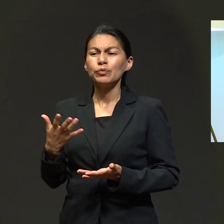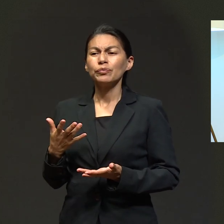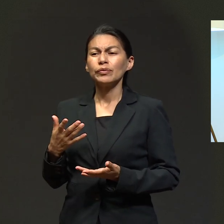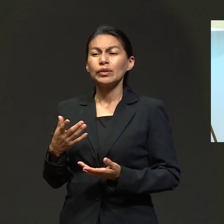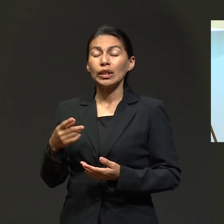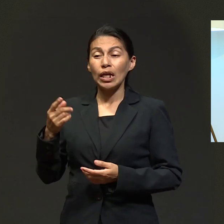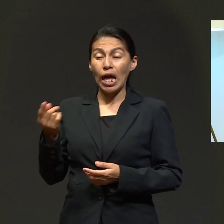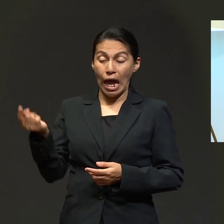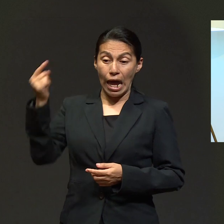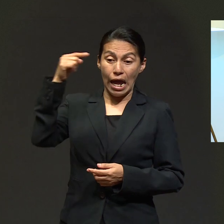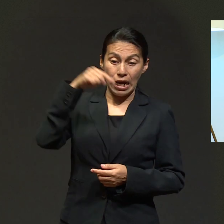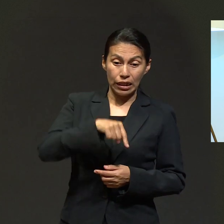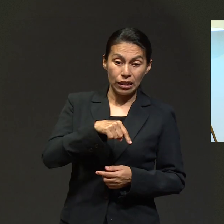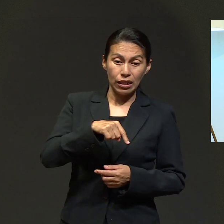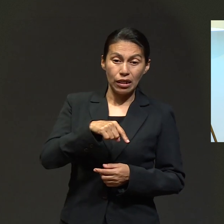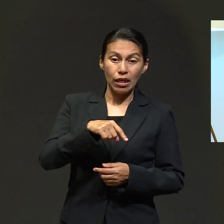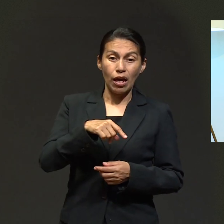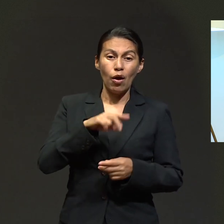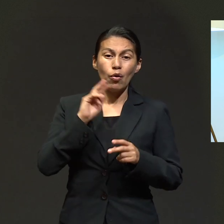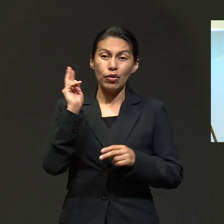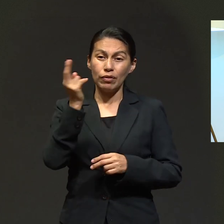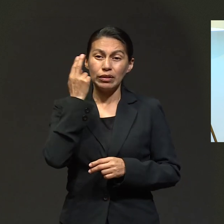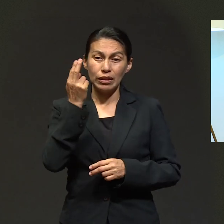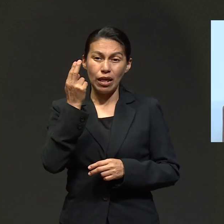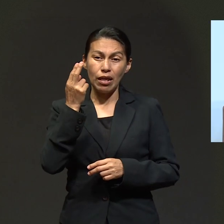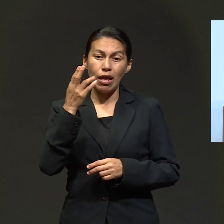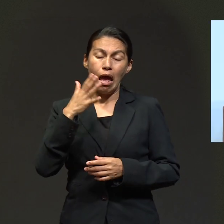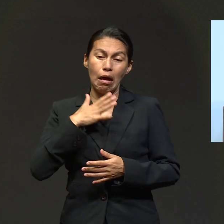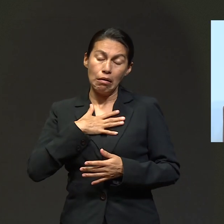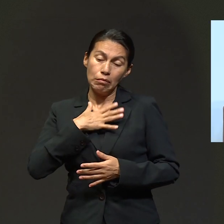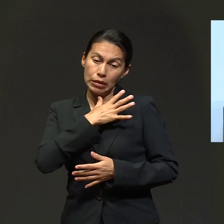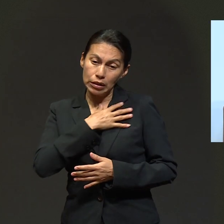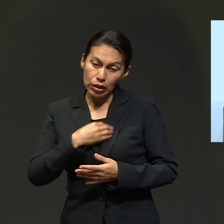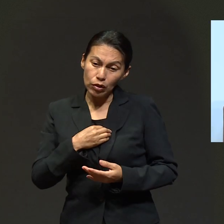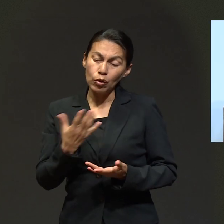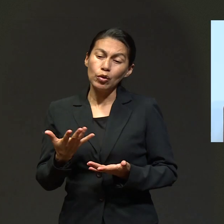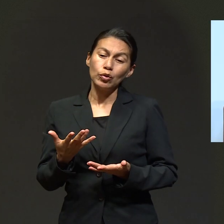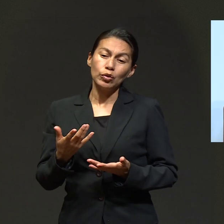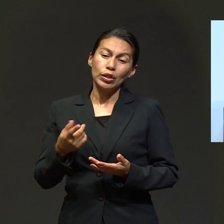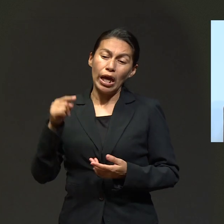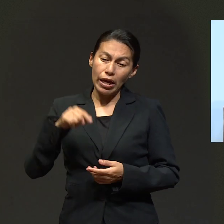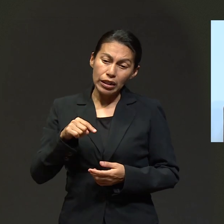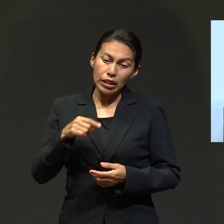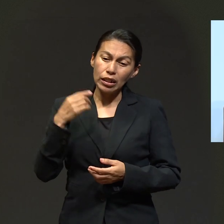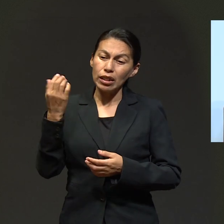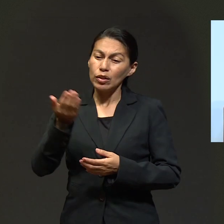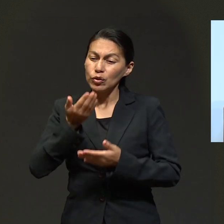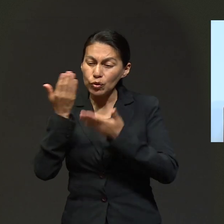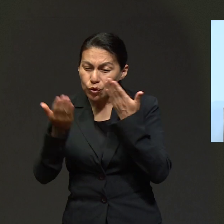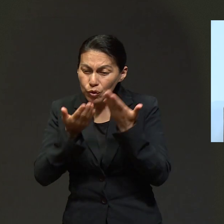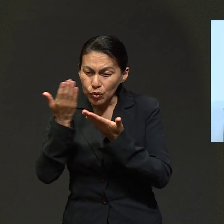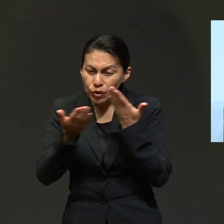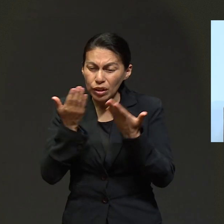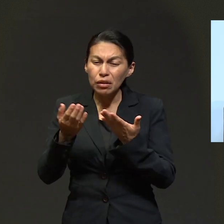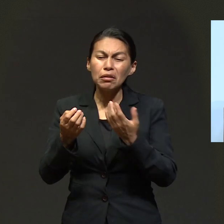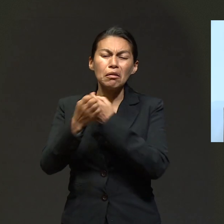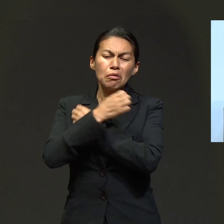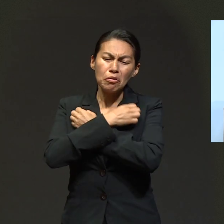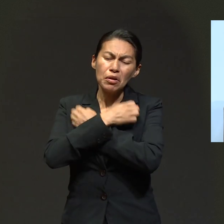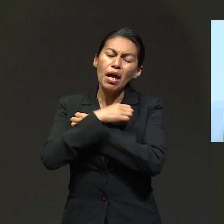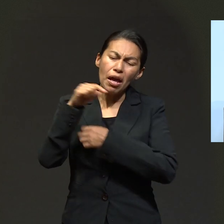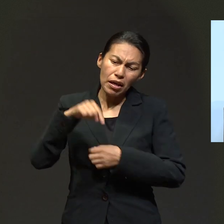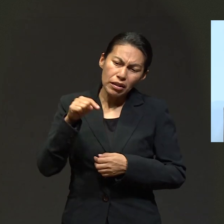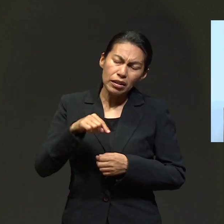este pueblo de Montemorelos, por la universidad, para que nuestros hijos estudien aquí y se eduquen de manera